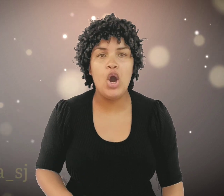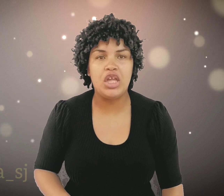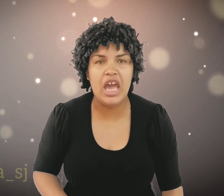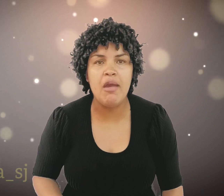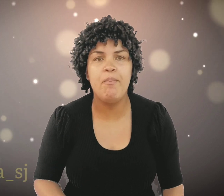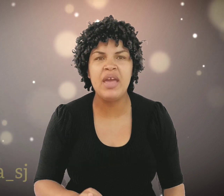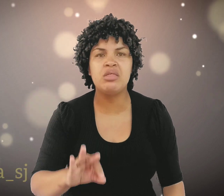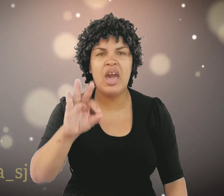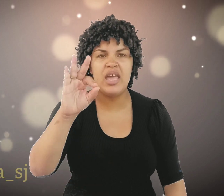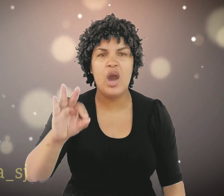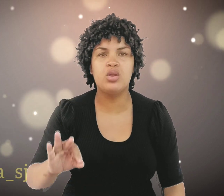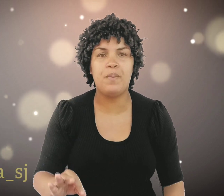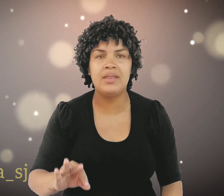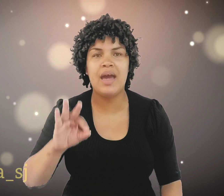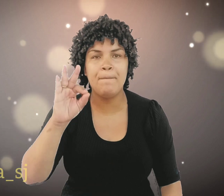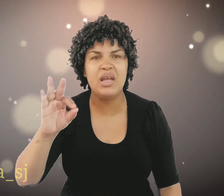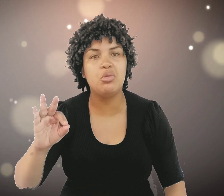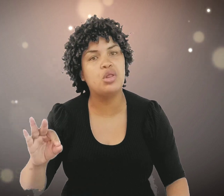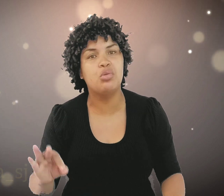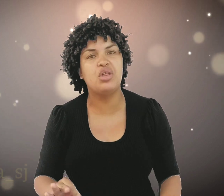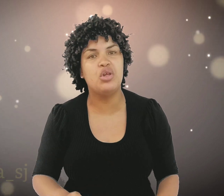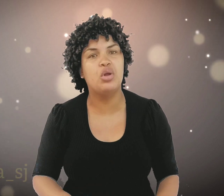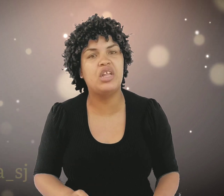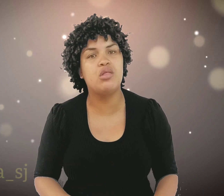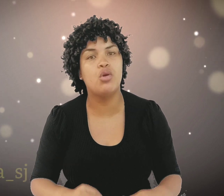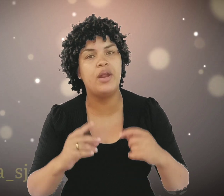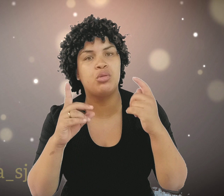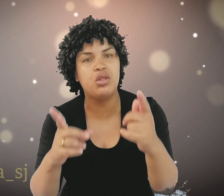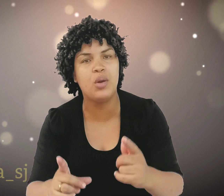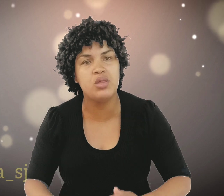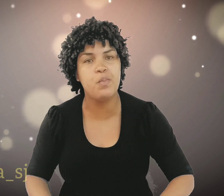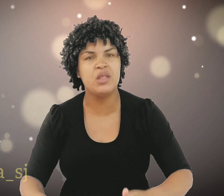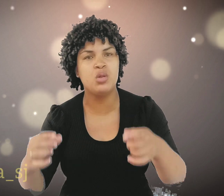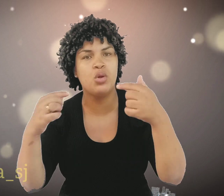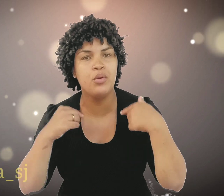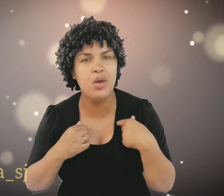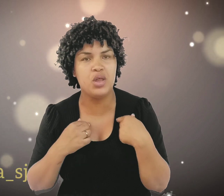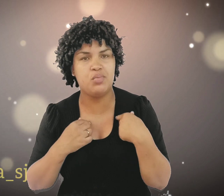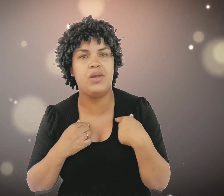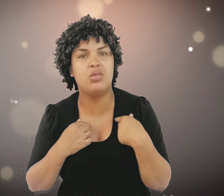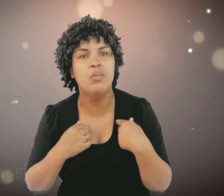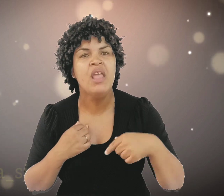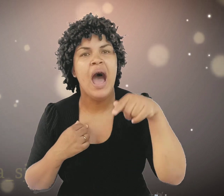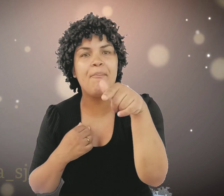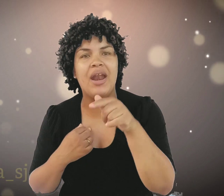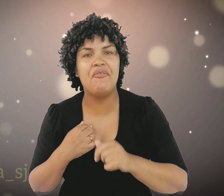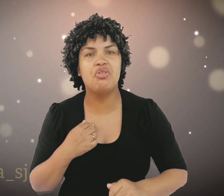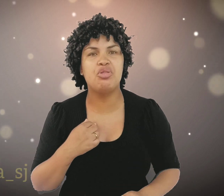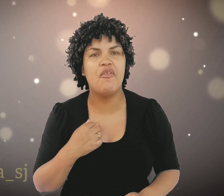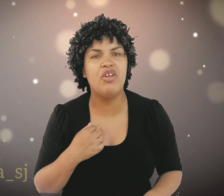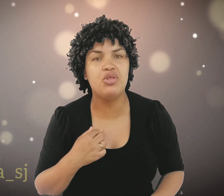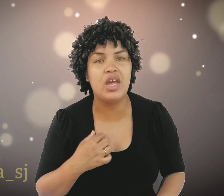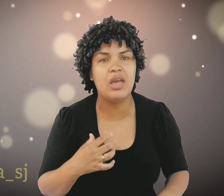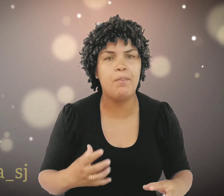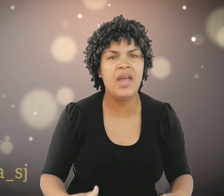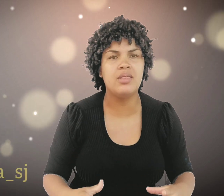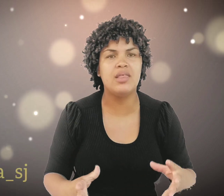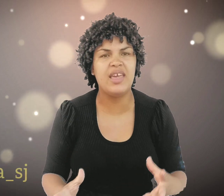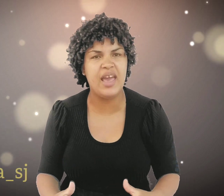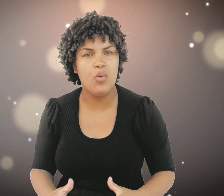Porque bem sei eu. Os pensamentos. Que o Senhor tem. Sobre o seu respeito. E sobre o meu respeito. A palavra do Senhor. Vai me dizer. Que bem sei eu.